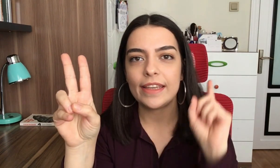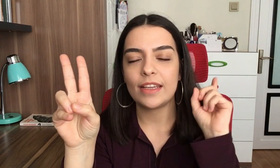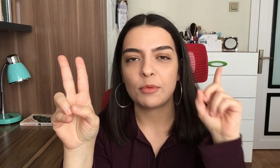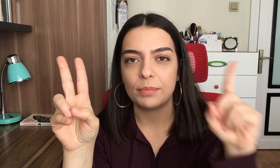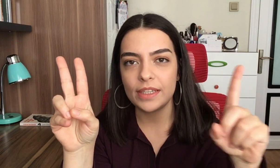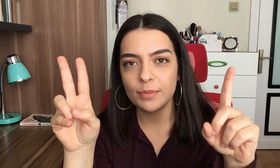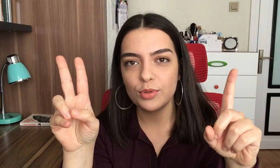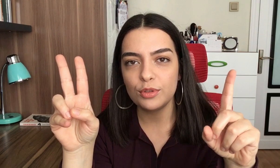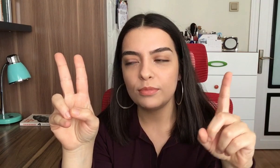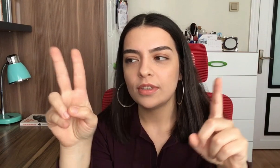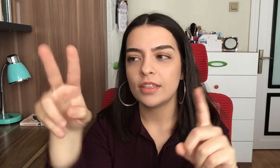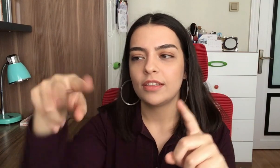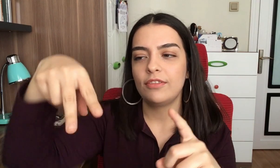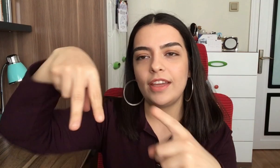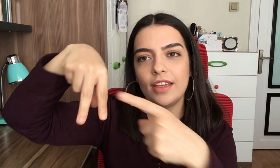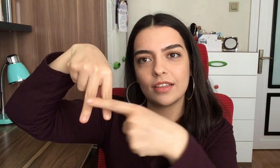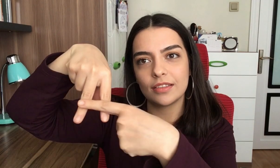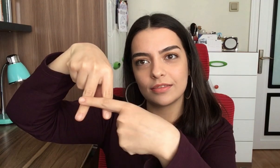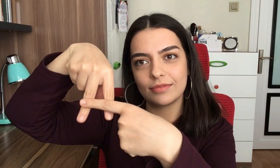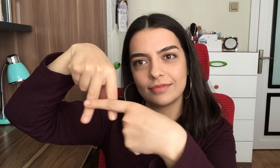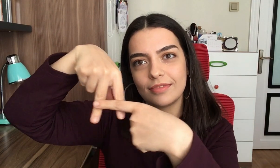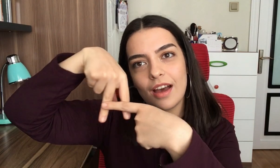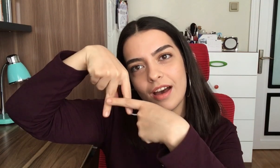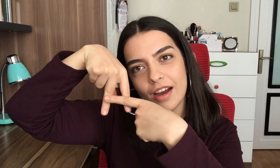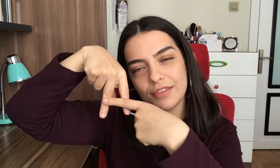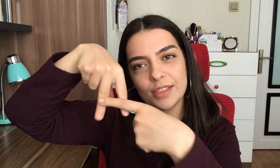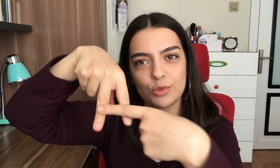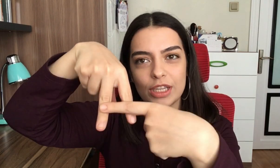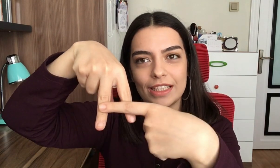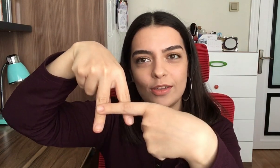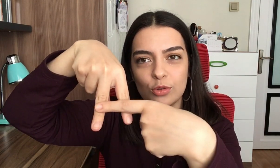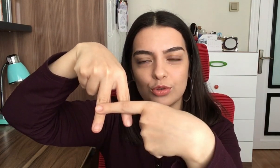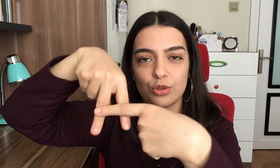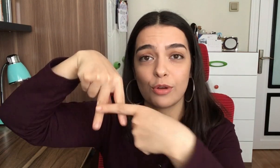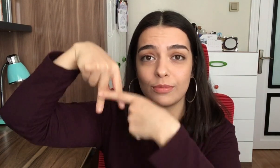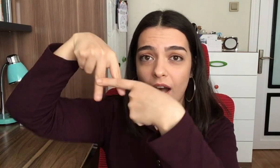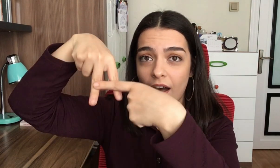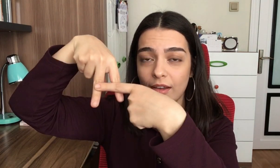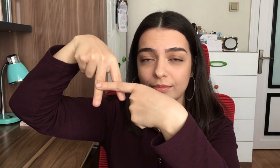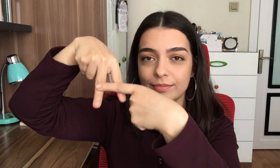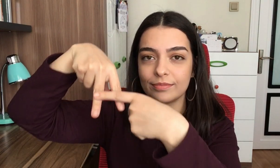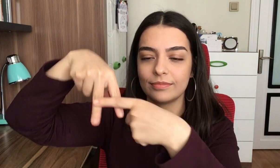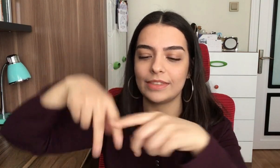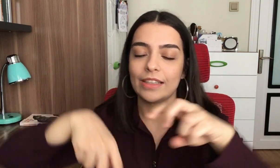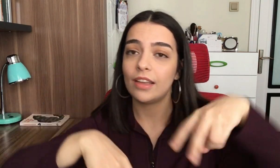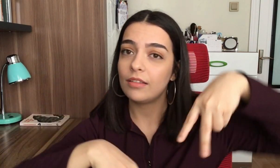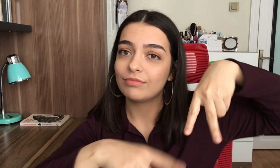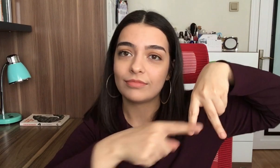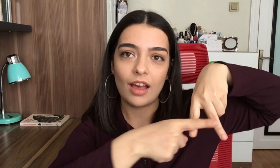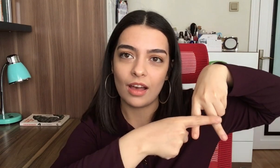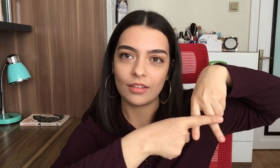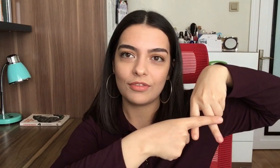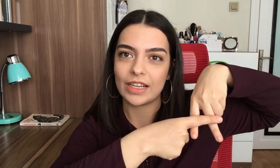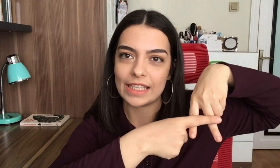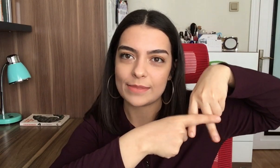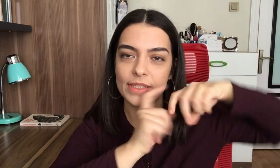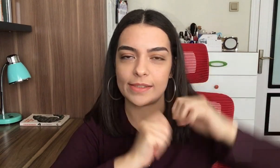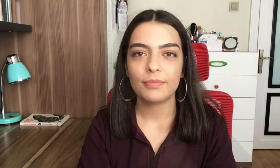elimi bir yapıyorum ve A harfini bu şekilde oluşturuyorum. A ya da A fark etmez. B